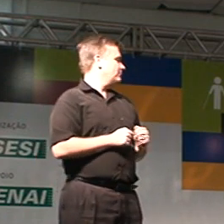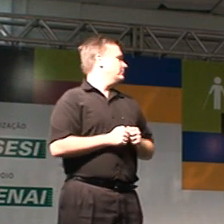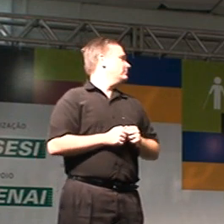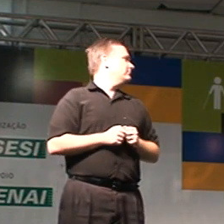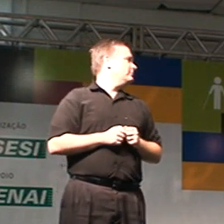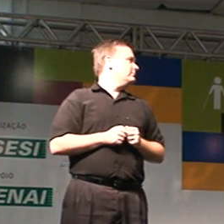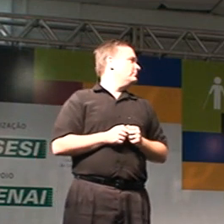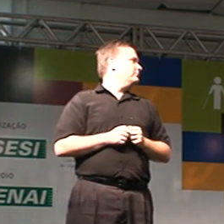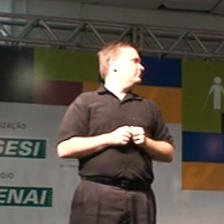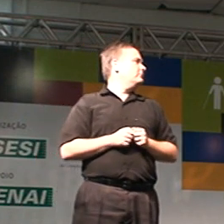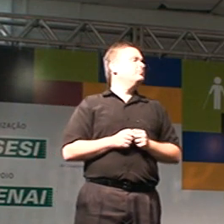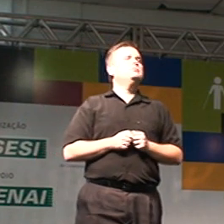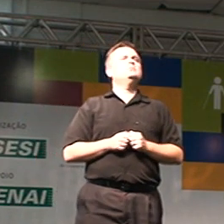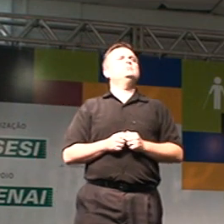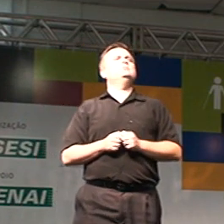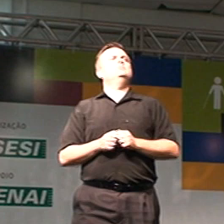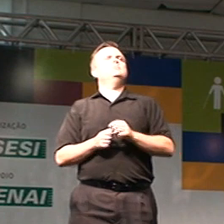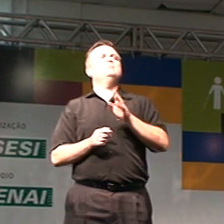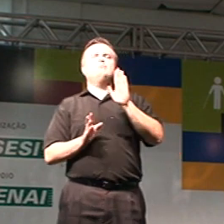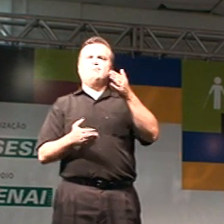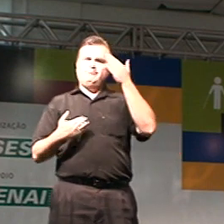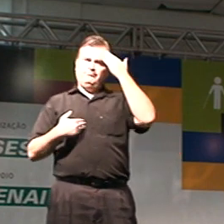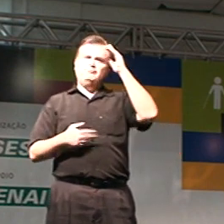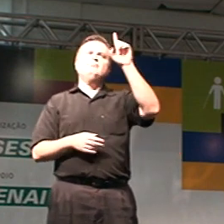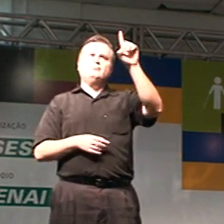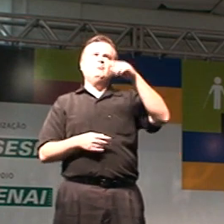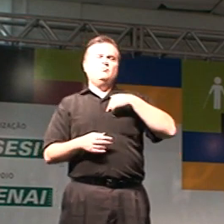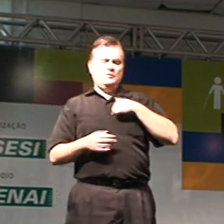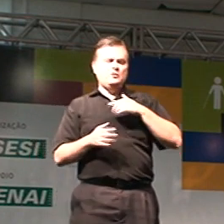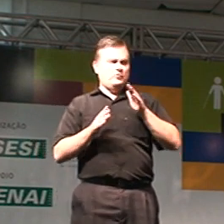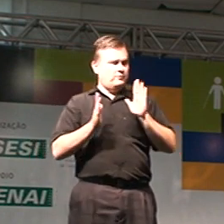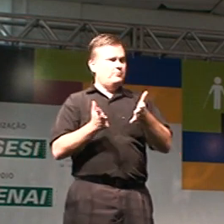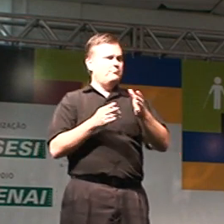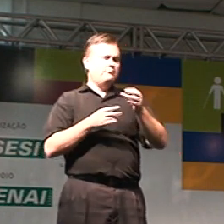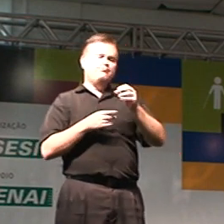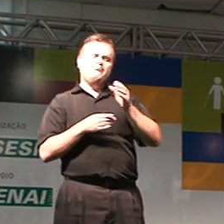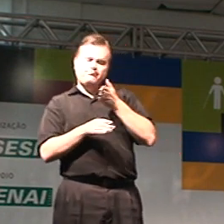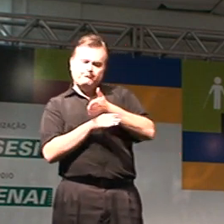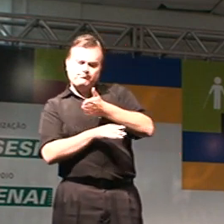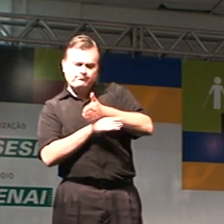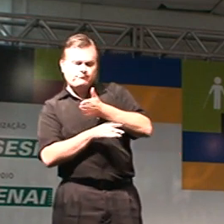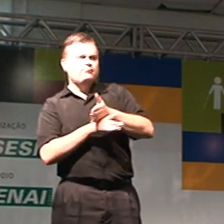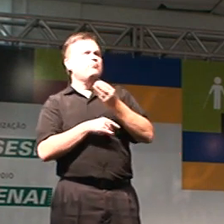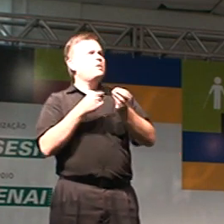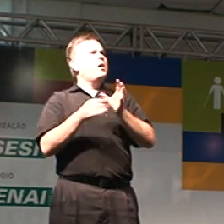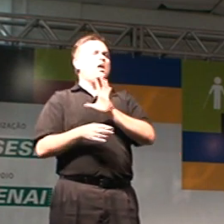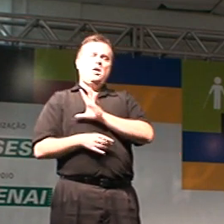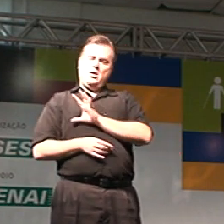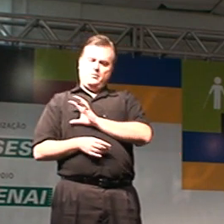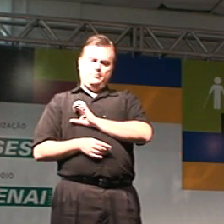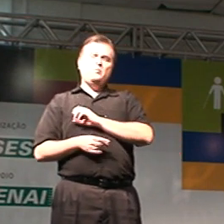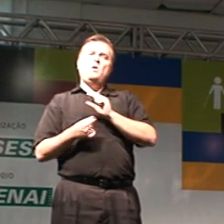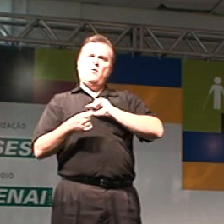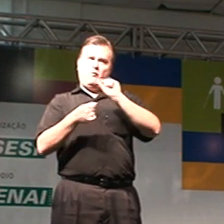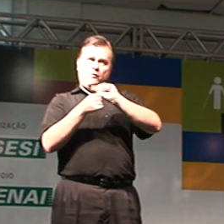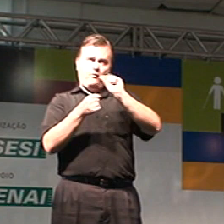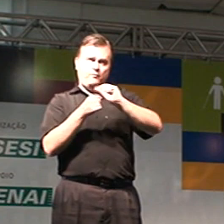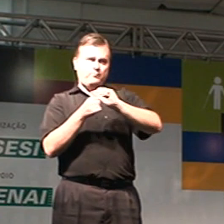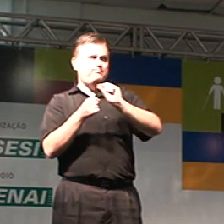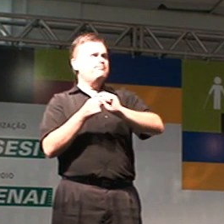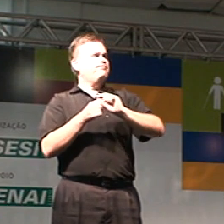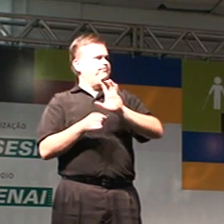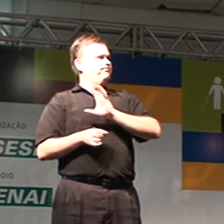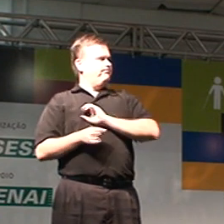E, então, graças a Deus, que eu me envolvi. Amo isso que eu faço, que eu amo